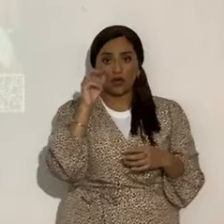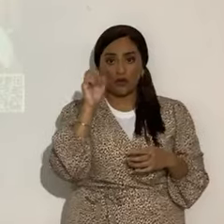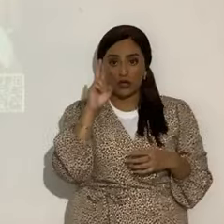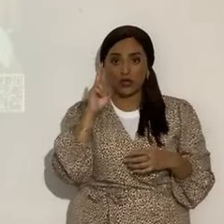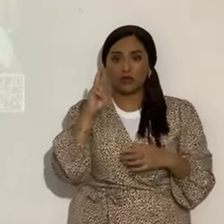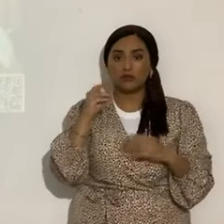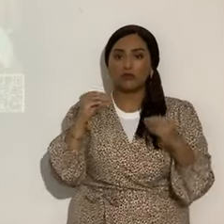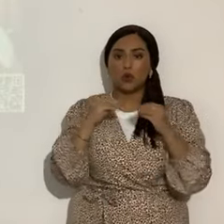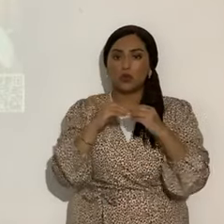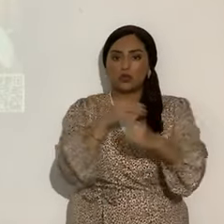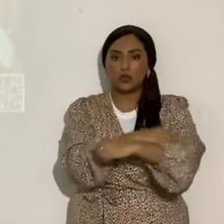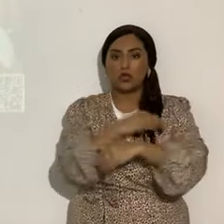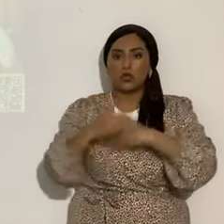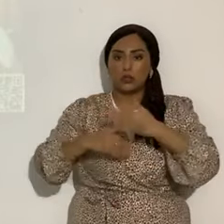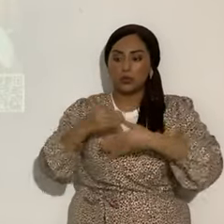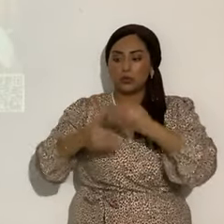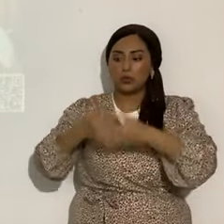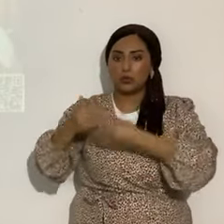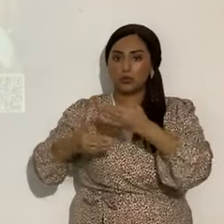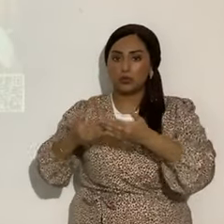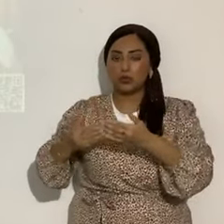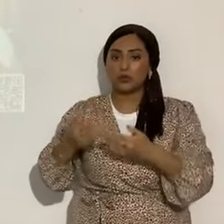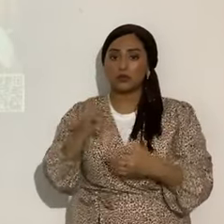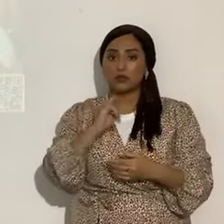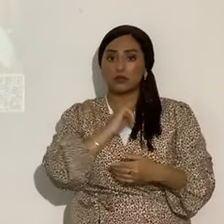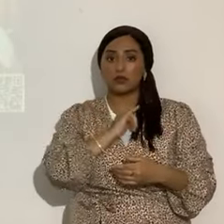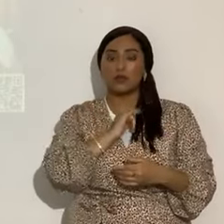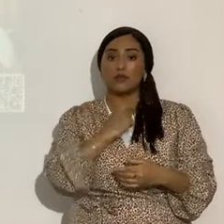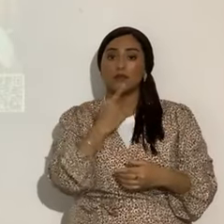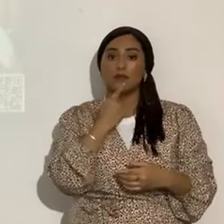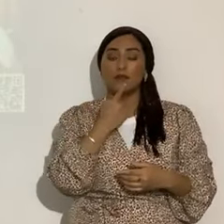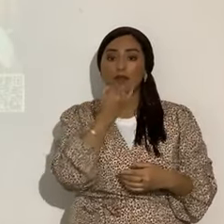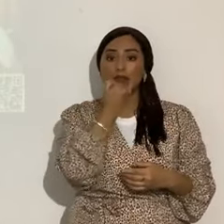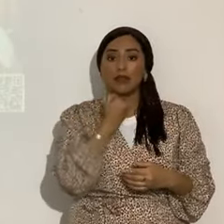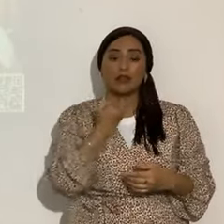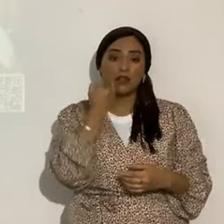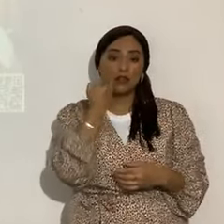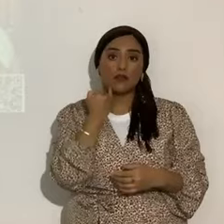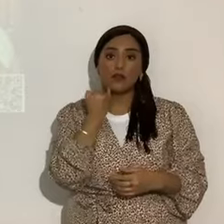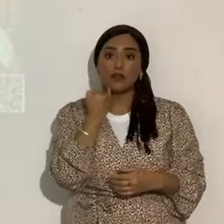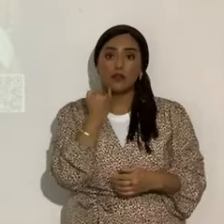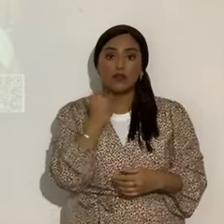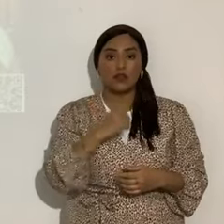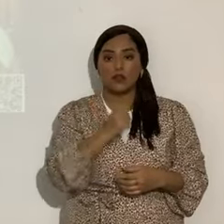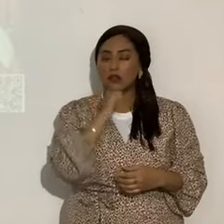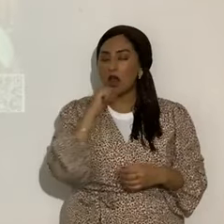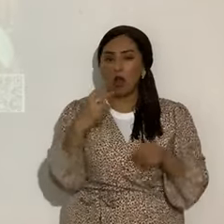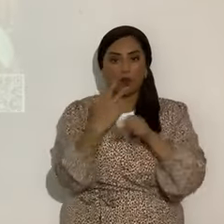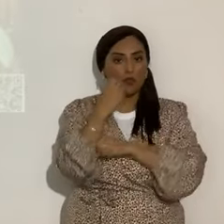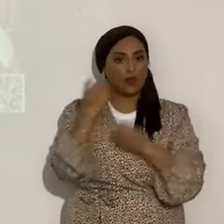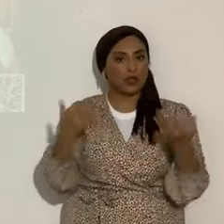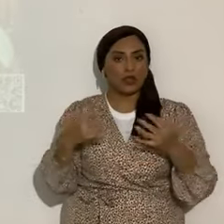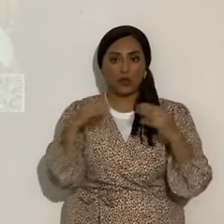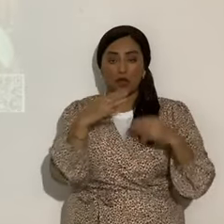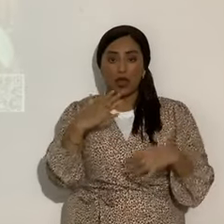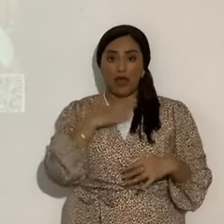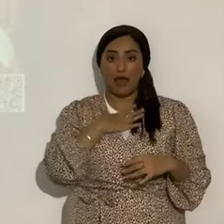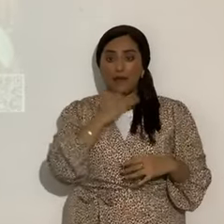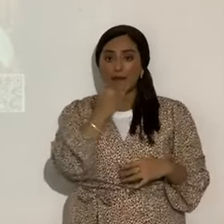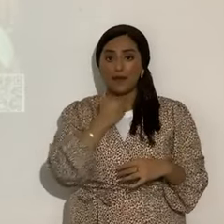acelerando. Yo dije que Israel no iba a ganar esta guerra. Yo soy israelita, sefaradí, judío